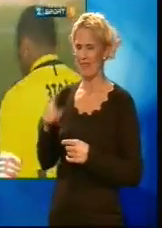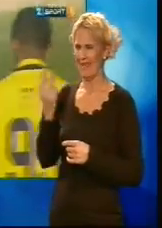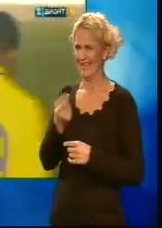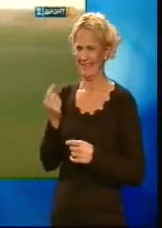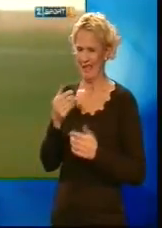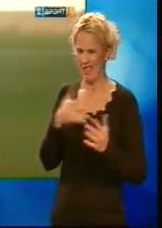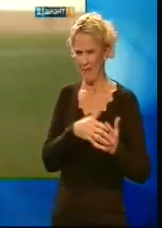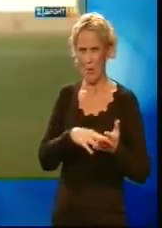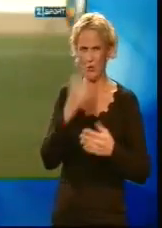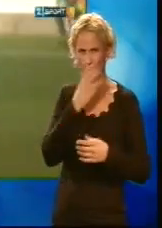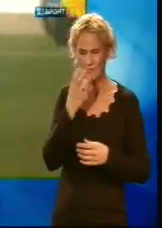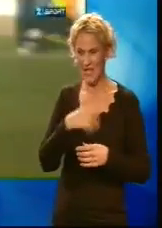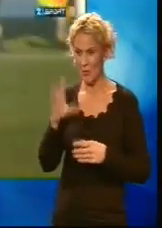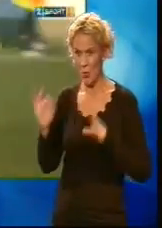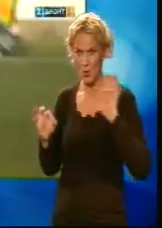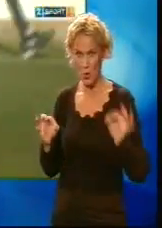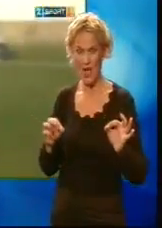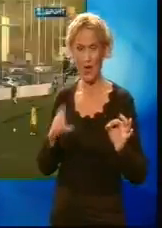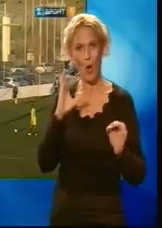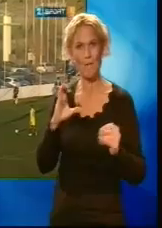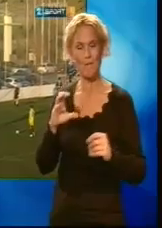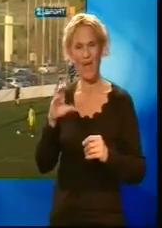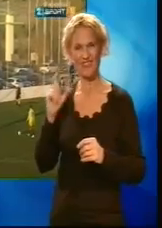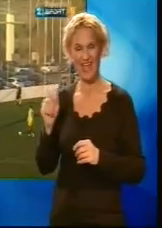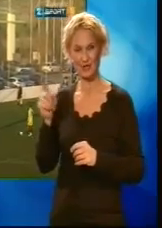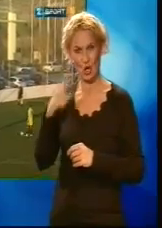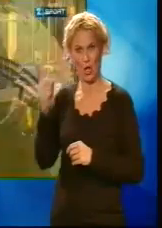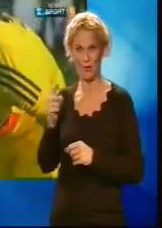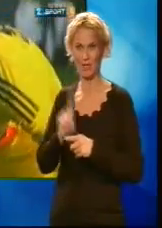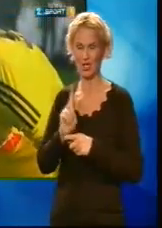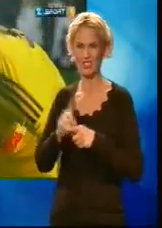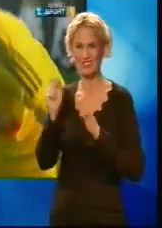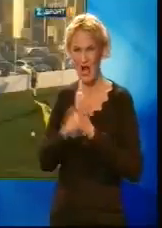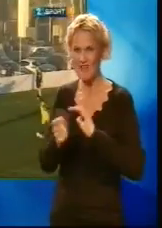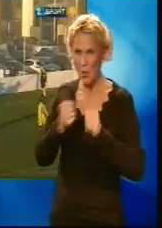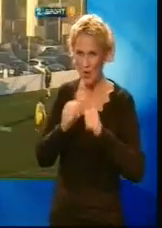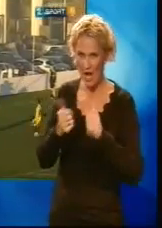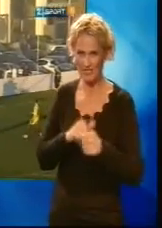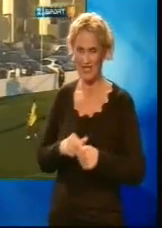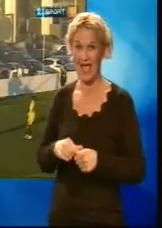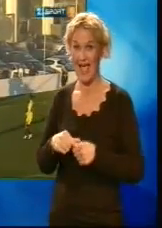0-0 etter full tid i Copa del Sol oppgjør betyr straffekonkurranse. Eto'o fortsatt et stykke unna storformen.